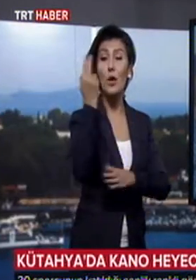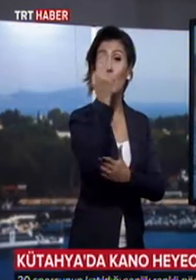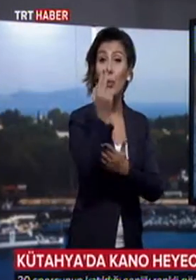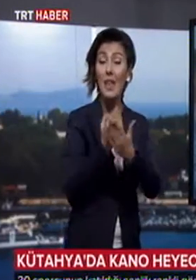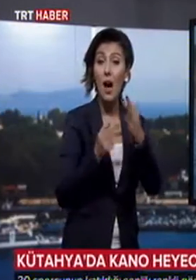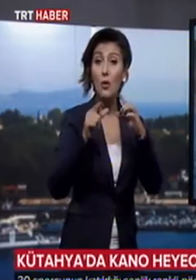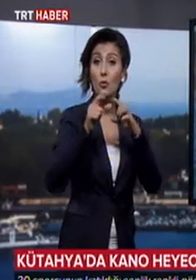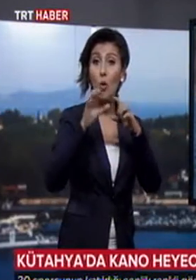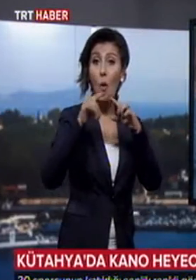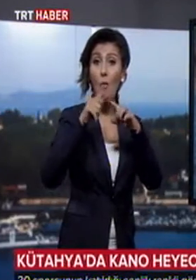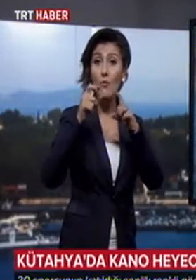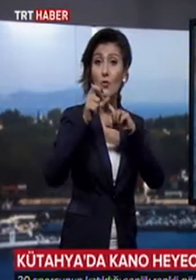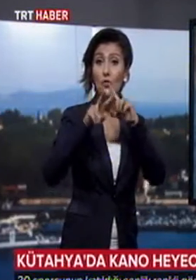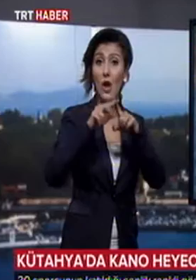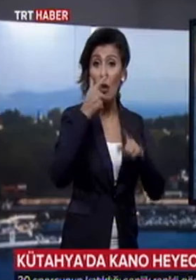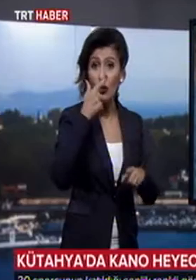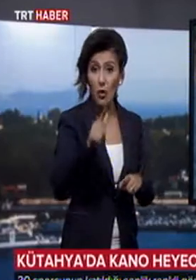kano şenliği renkli görüntülere sahne oldu.